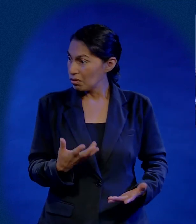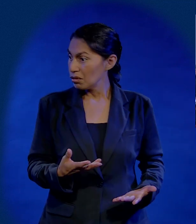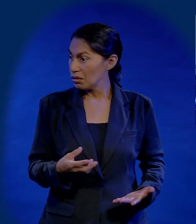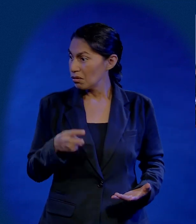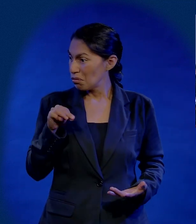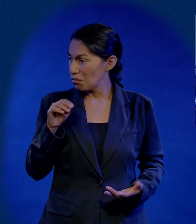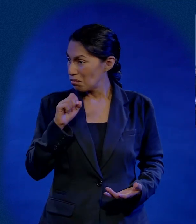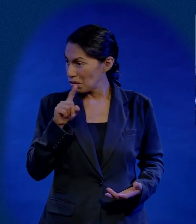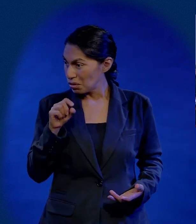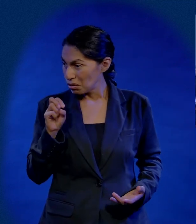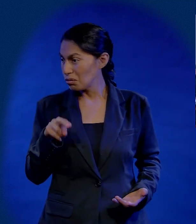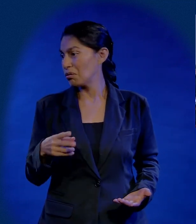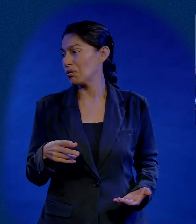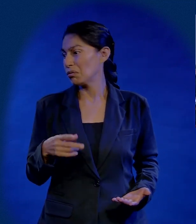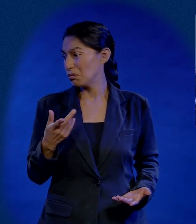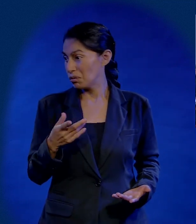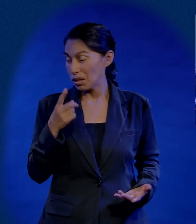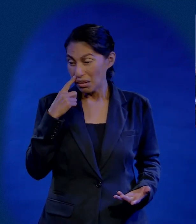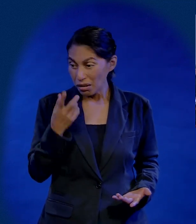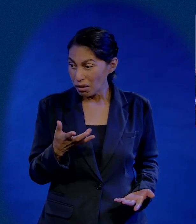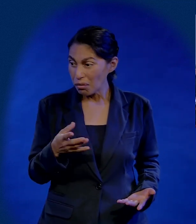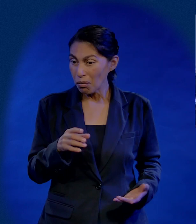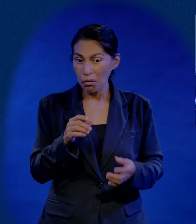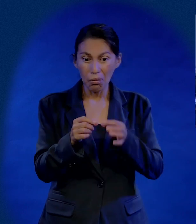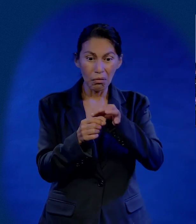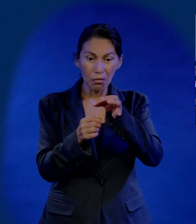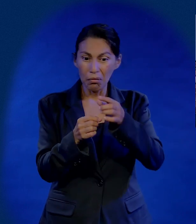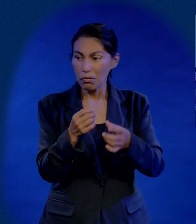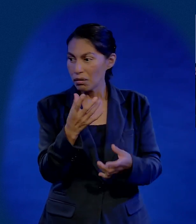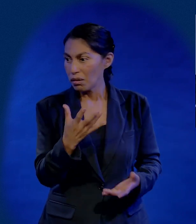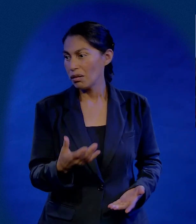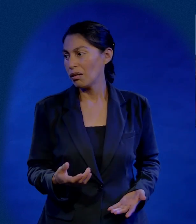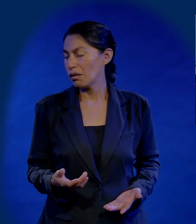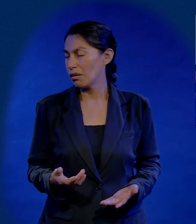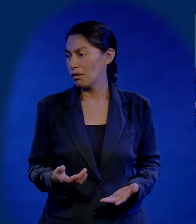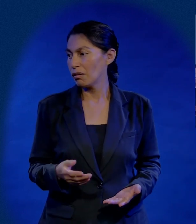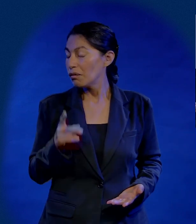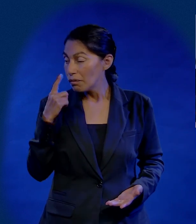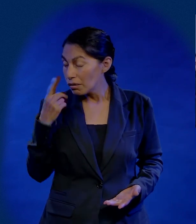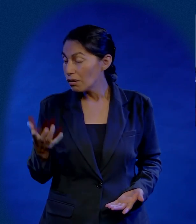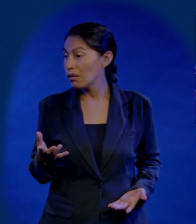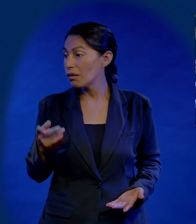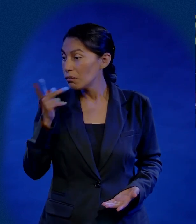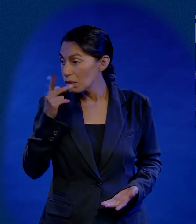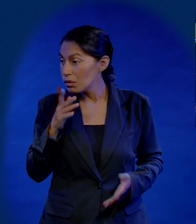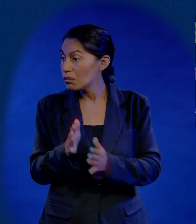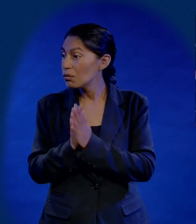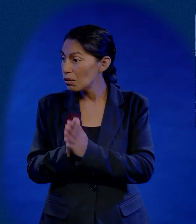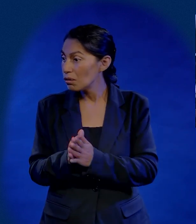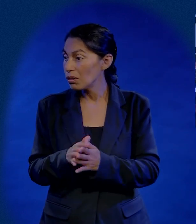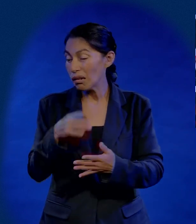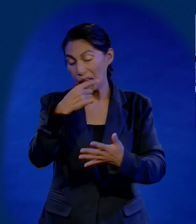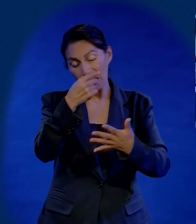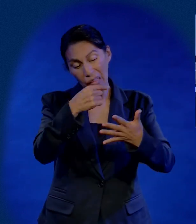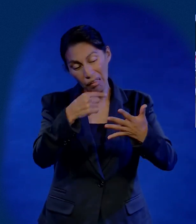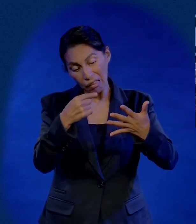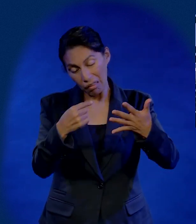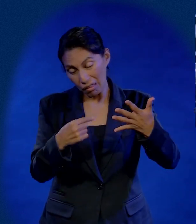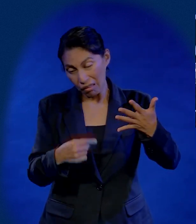todos los botones que usted trae. Todo eso es mazón. Todo eso, mire, que esto, que el rito, que la vela, que todo. Hermano, ya tengo que ir a la